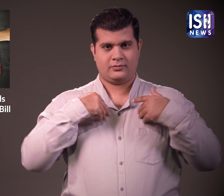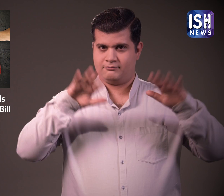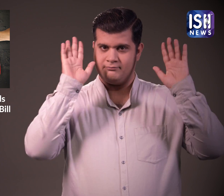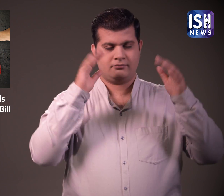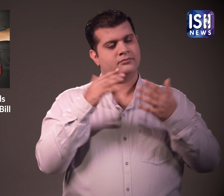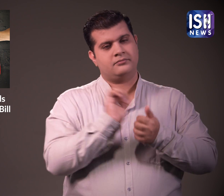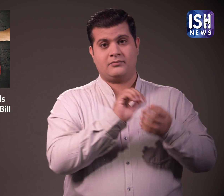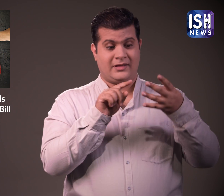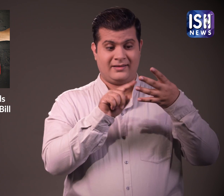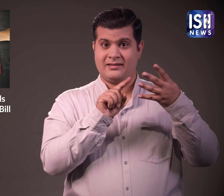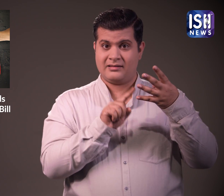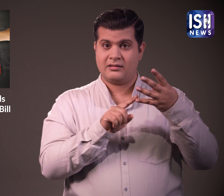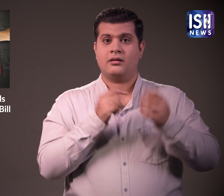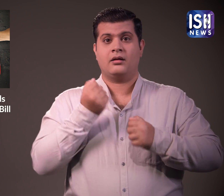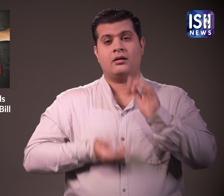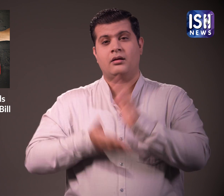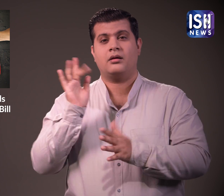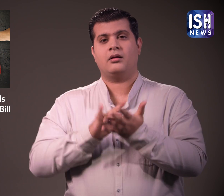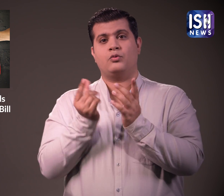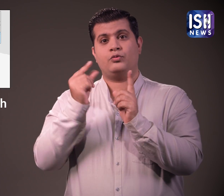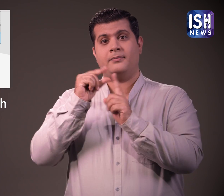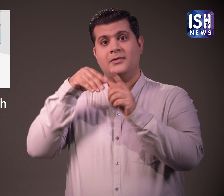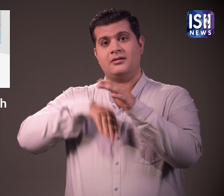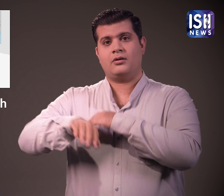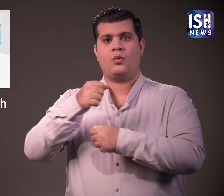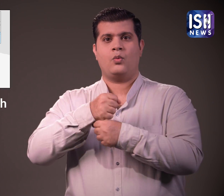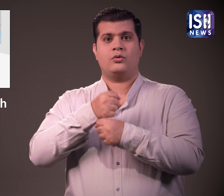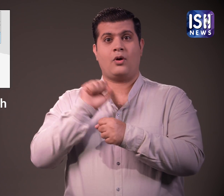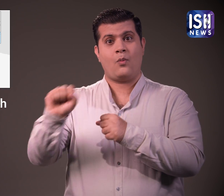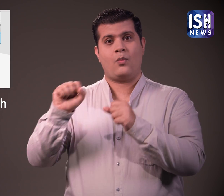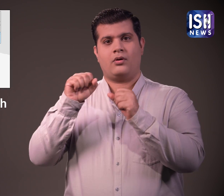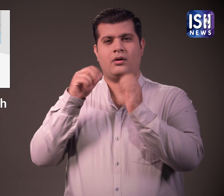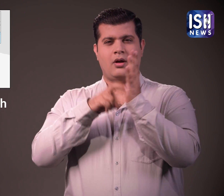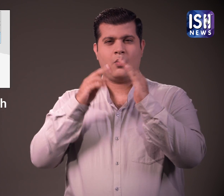दोनों दोस्त उत्तर प्रदेश के गोंडा में अपने गाउँ भाग रहे थे